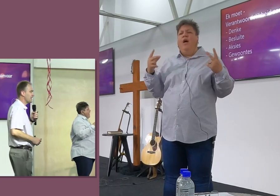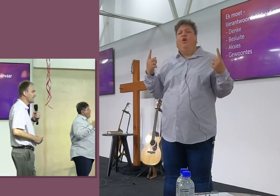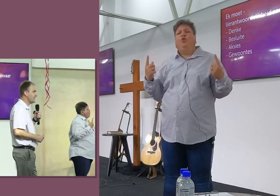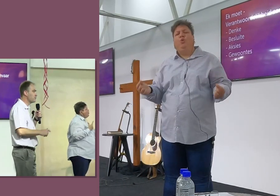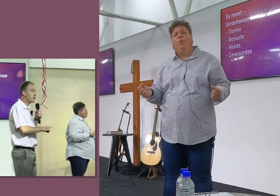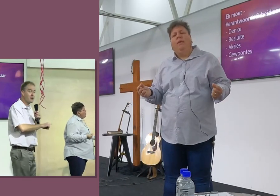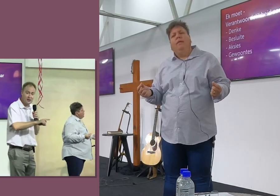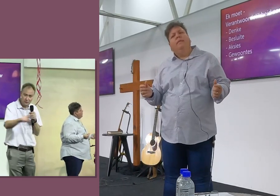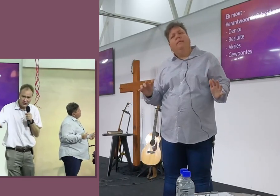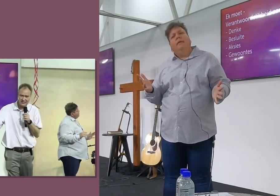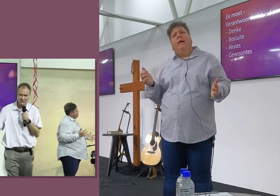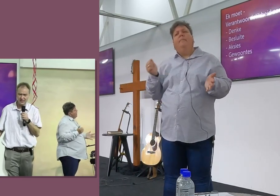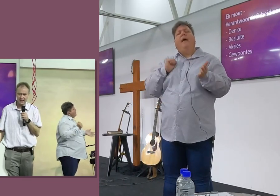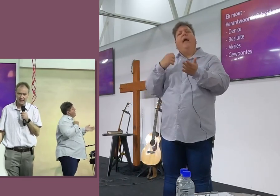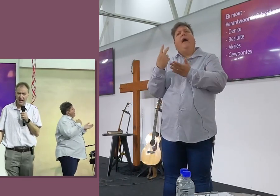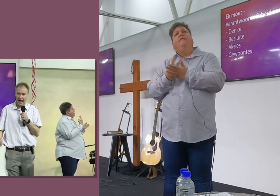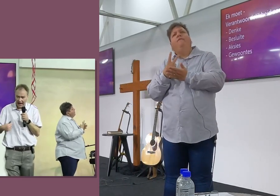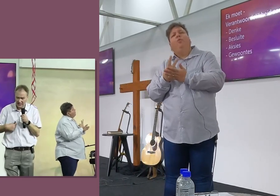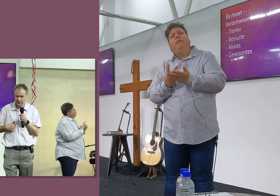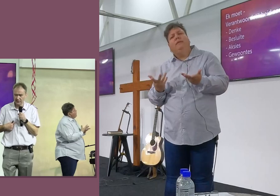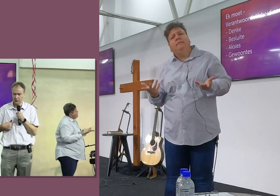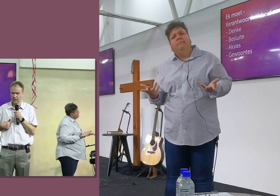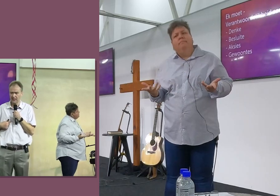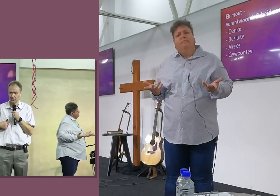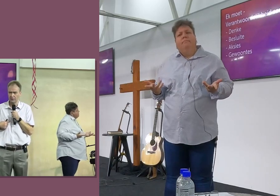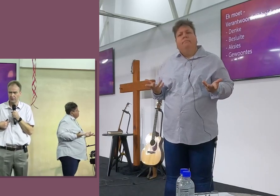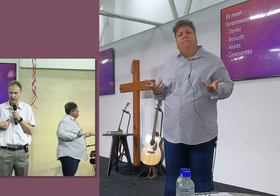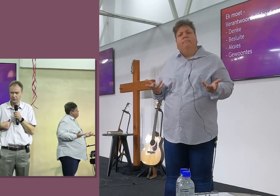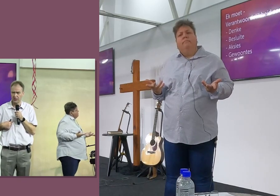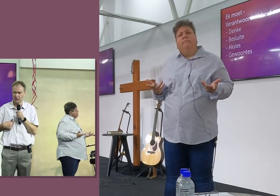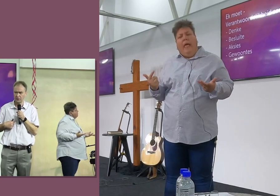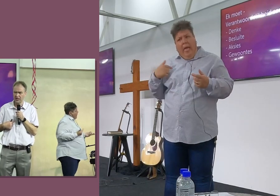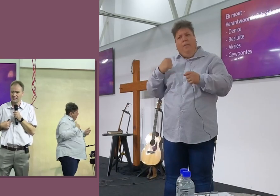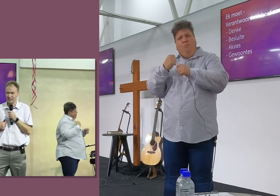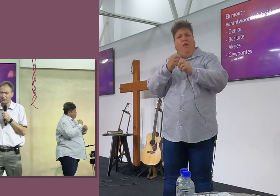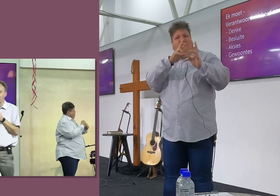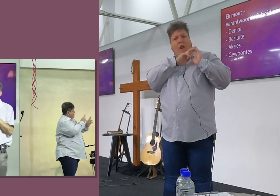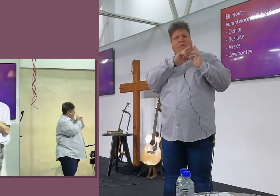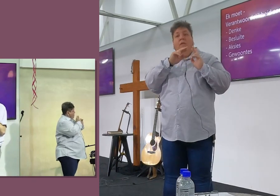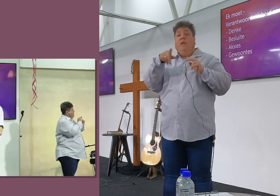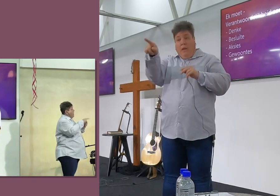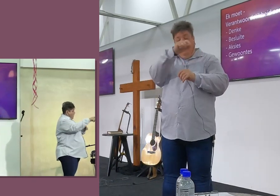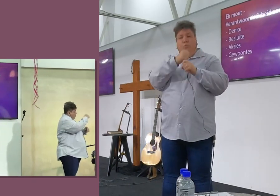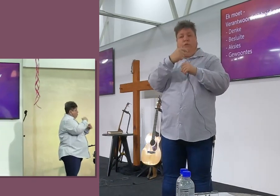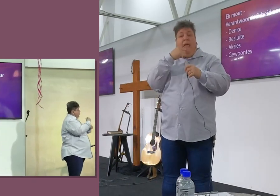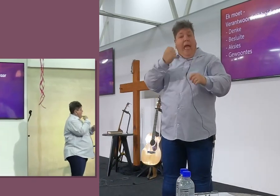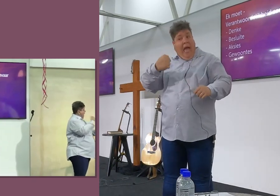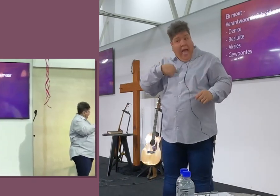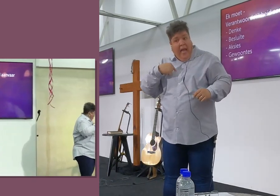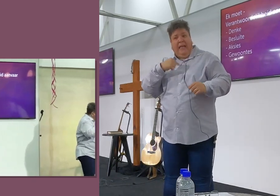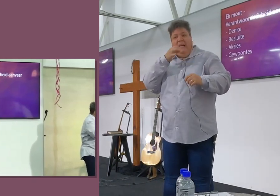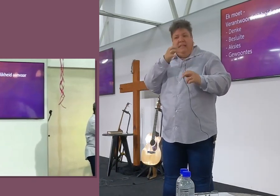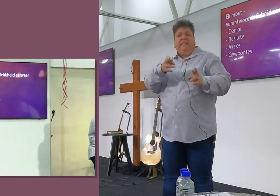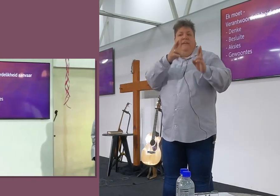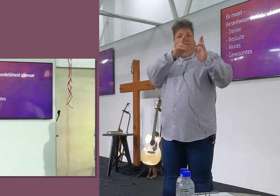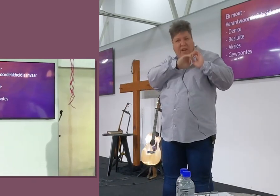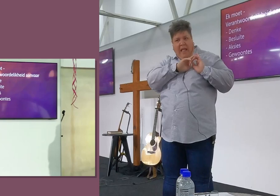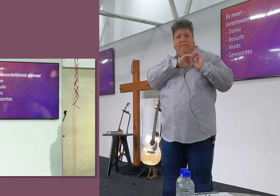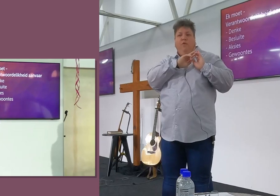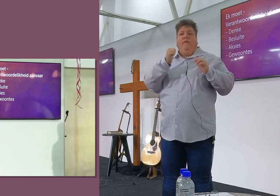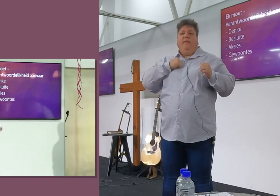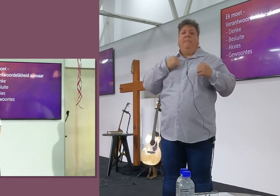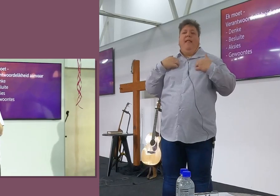verantwoordelikheid neem vir my gewoontes wat ek het, Ek is verantwoordelik daarvoor, Sê gau ekke, is verantwoordelik.